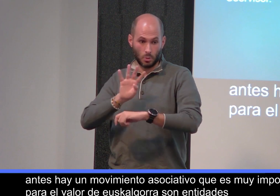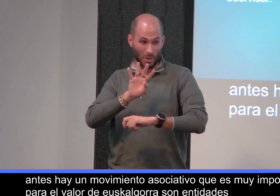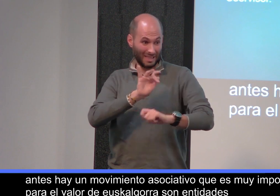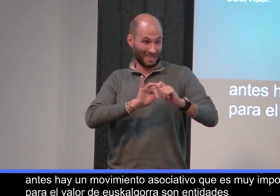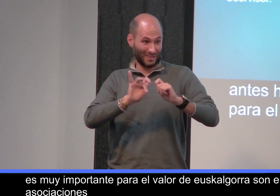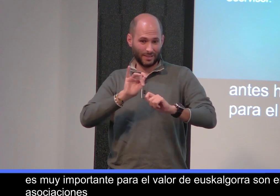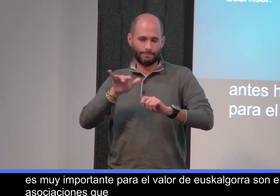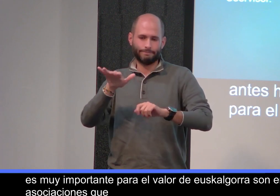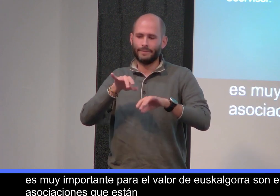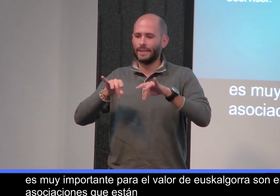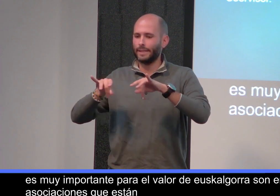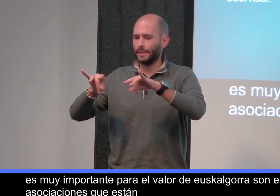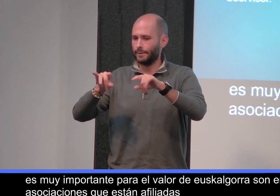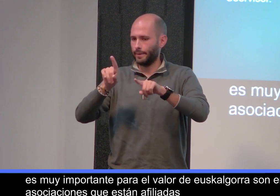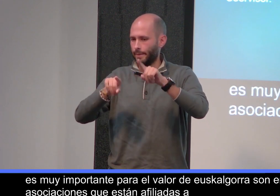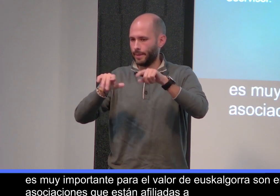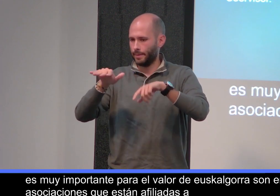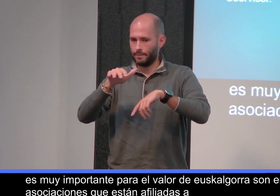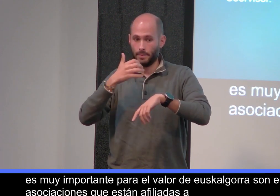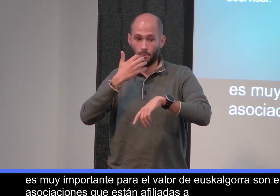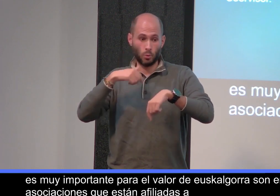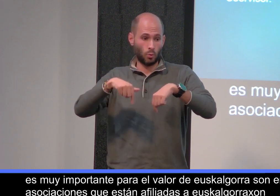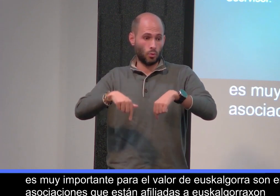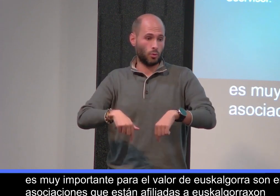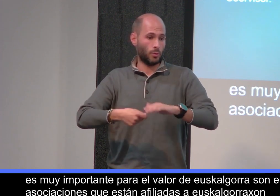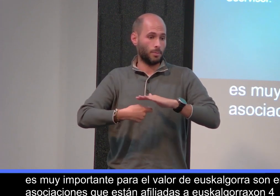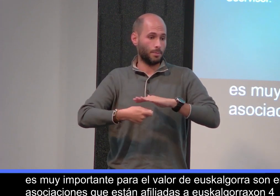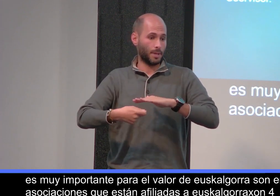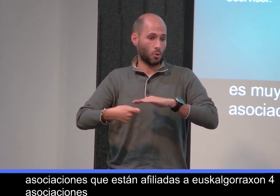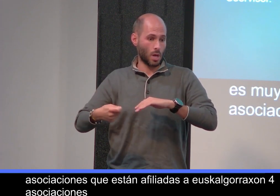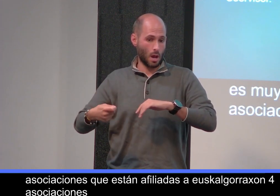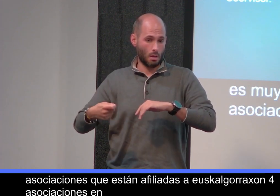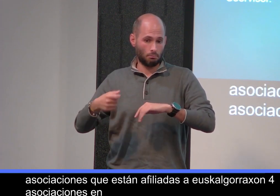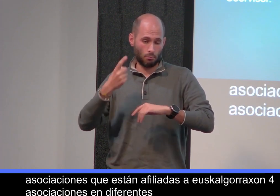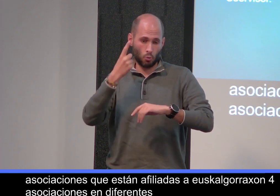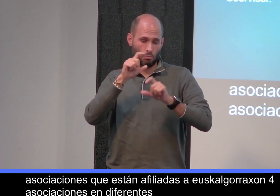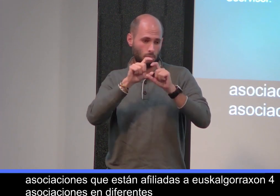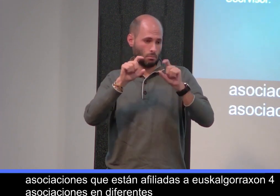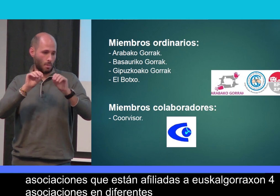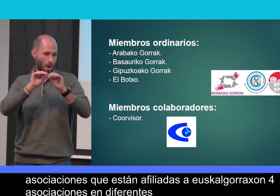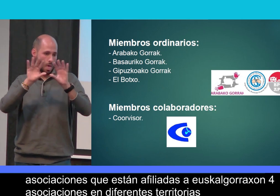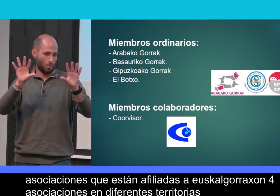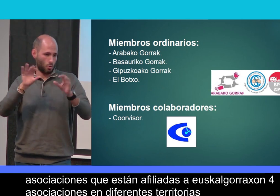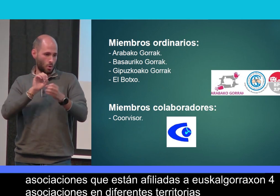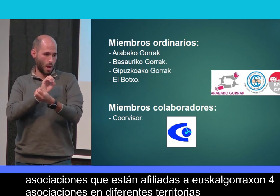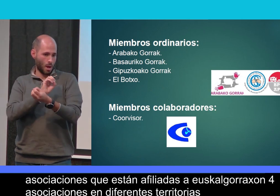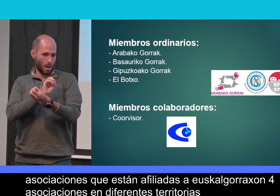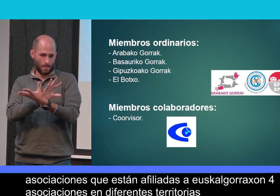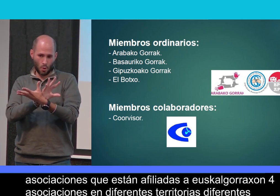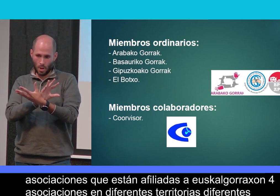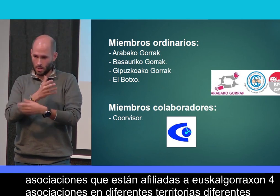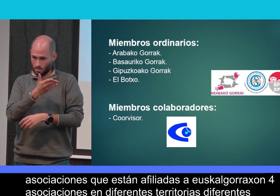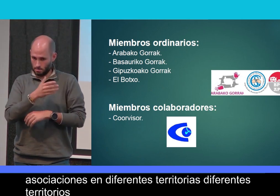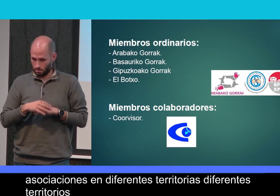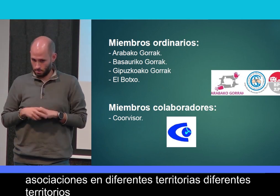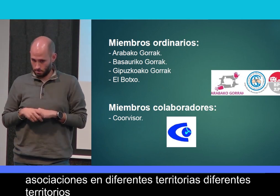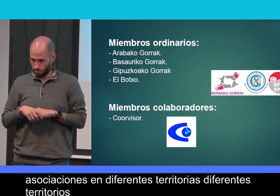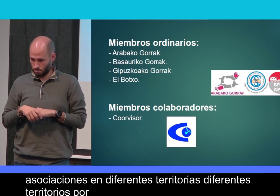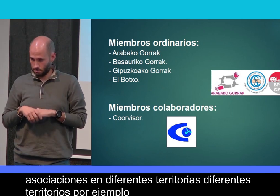están afiliadas a Euskal Gorrak. Son cuatro asociaciones en diferentes territorios. Por ejemplo, aquí tenemos en